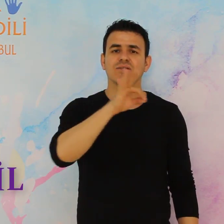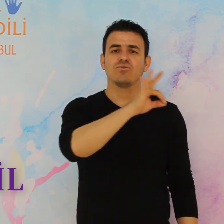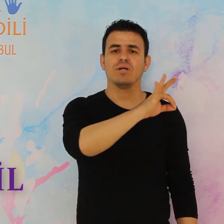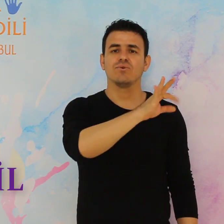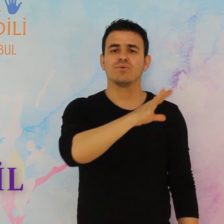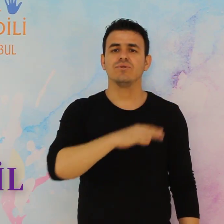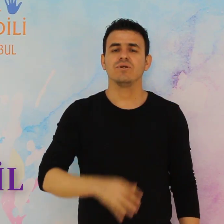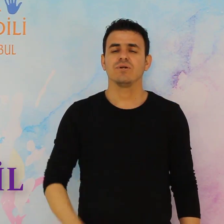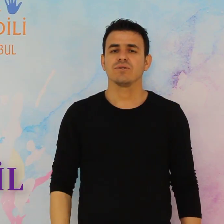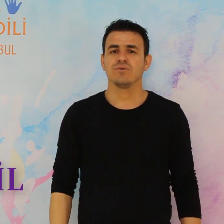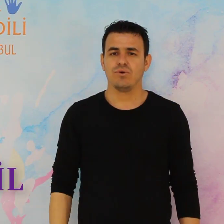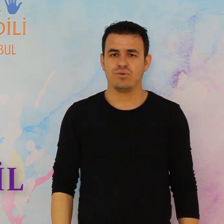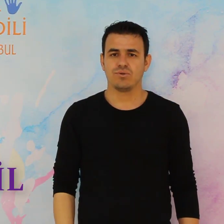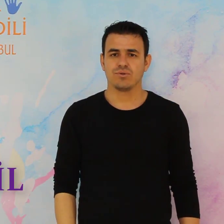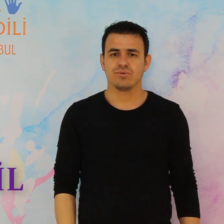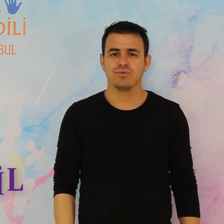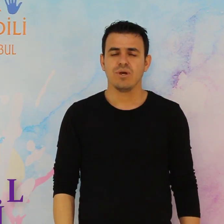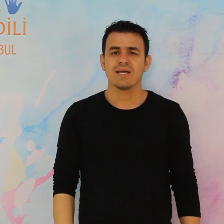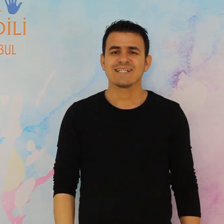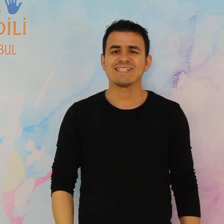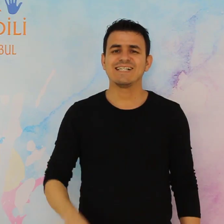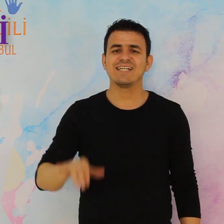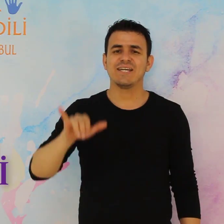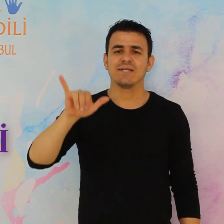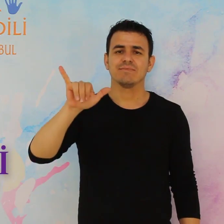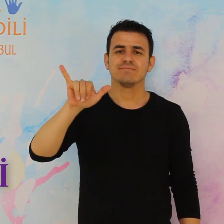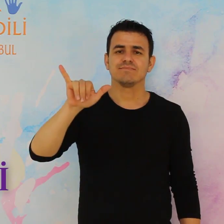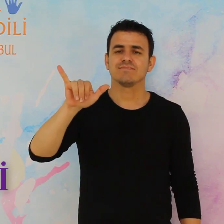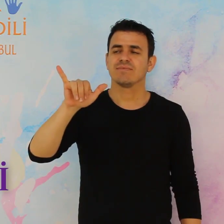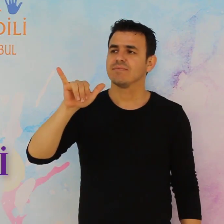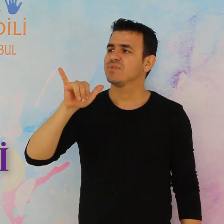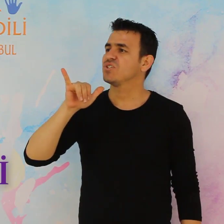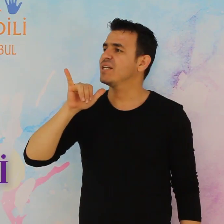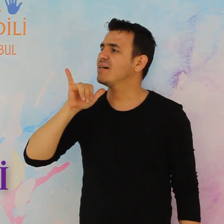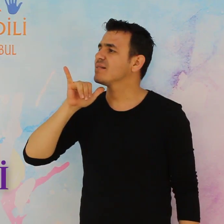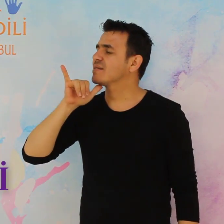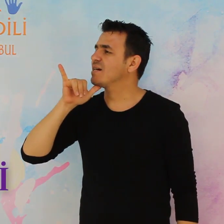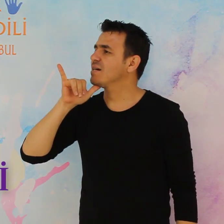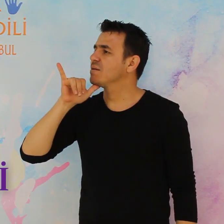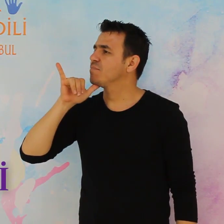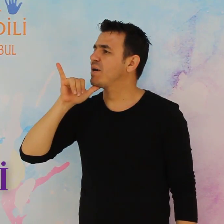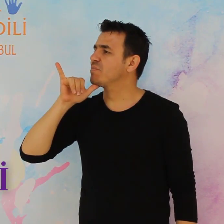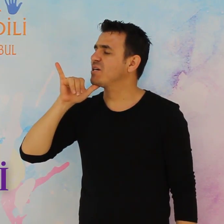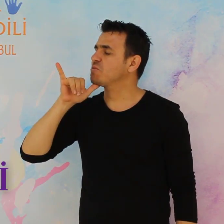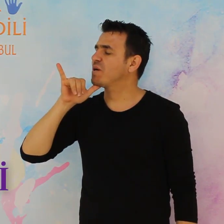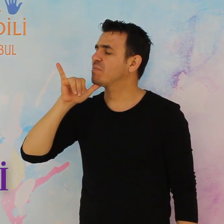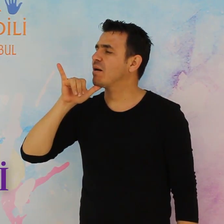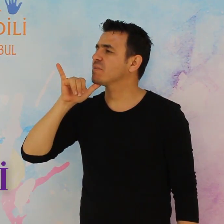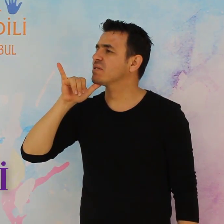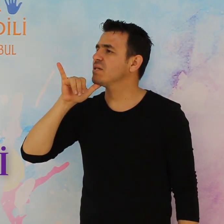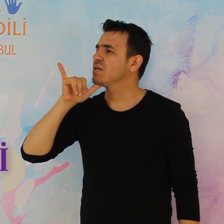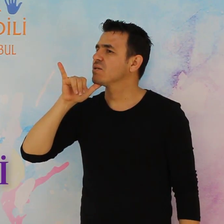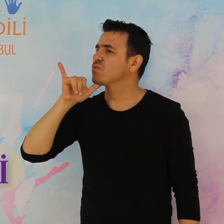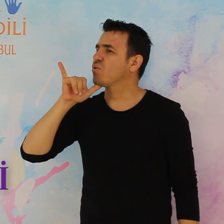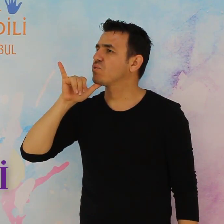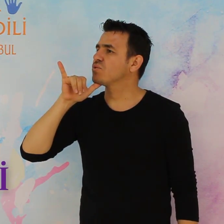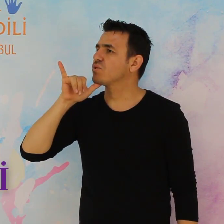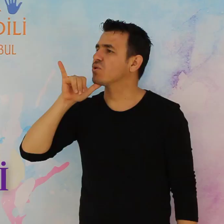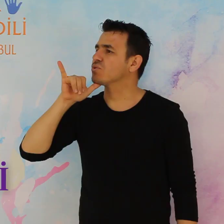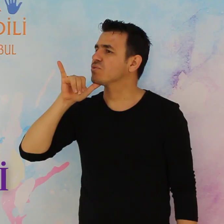sola doğru götürüyoruz gri çene altına baş parmağımızı dokunduruyoruz